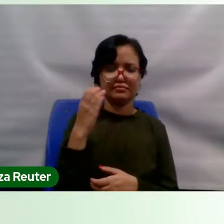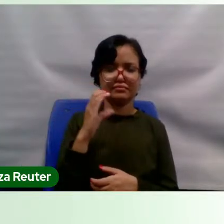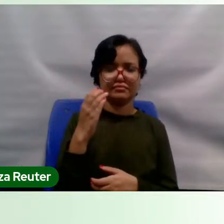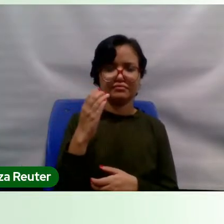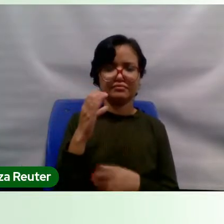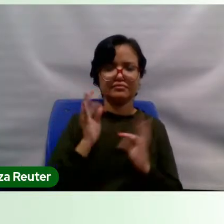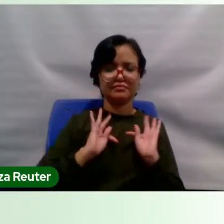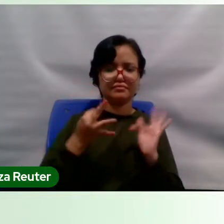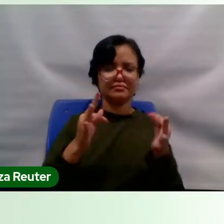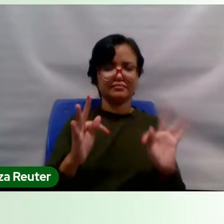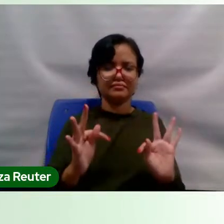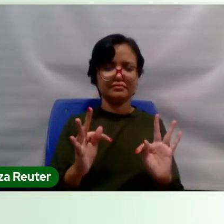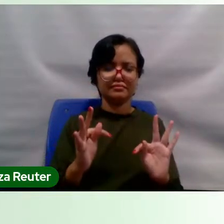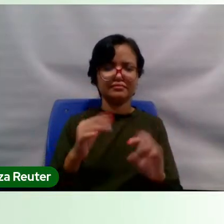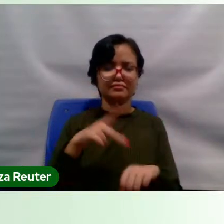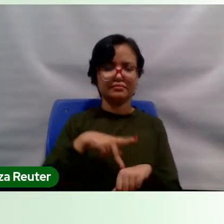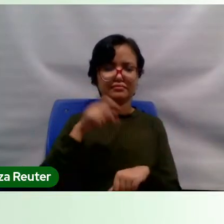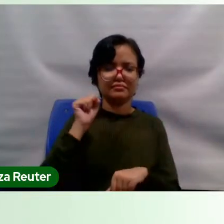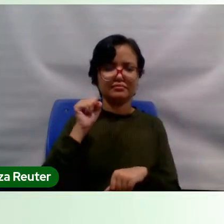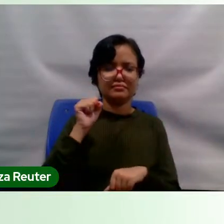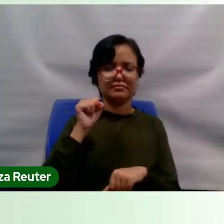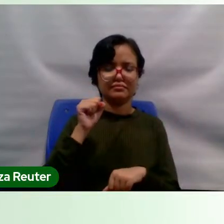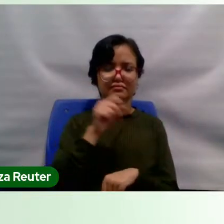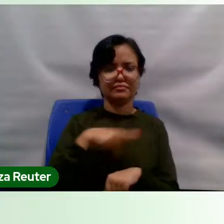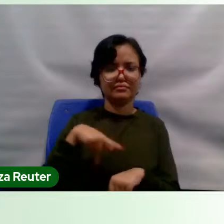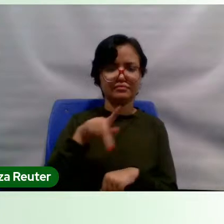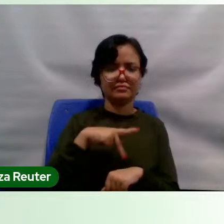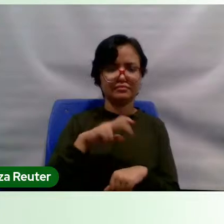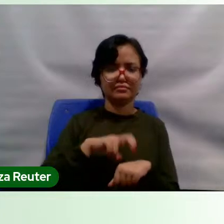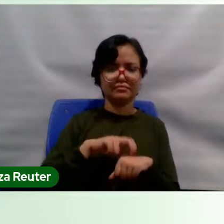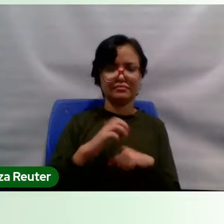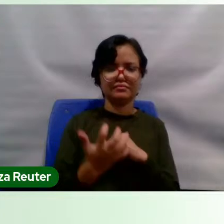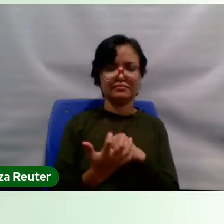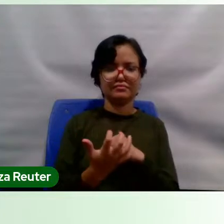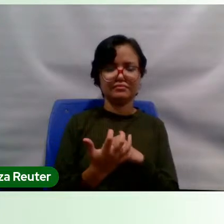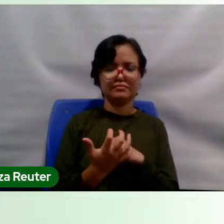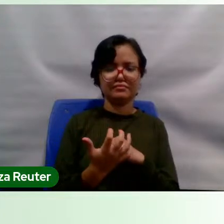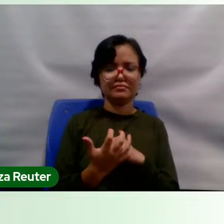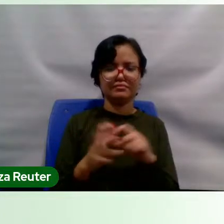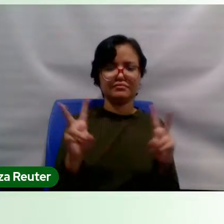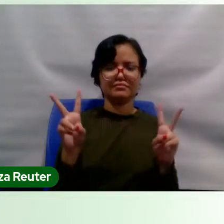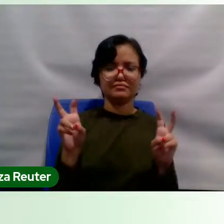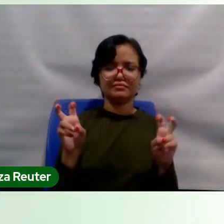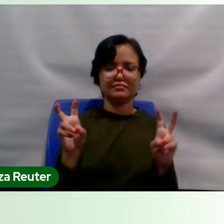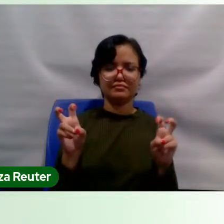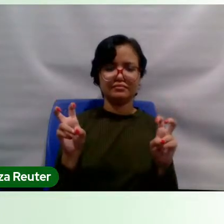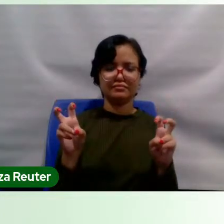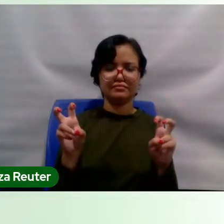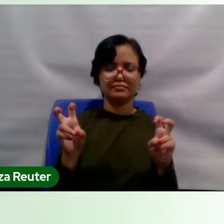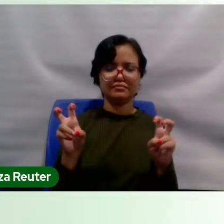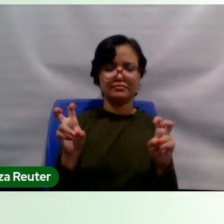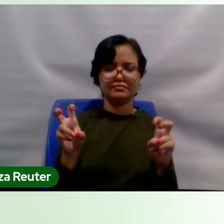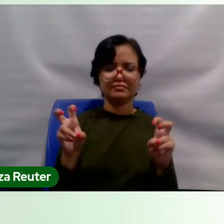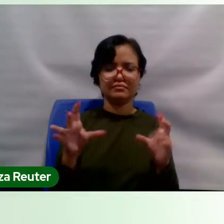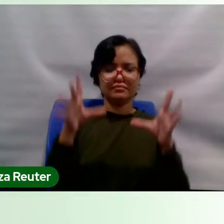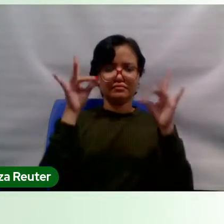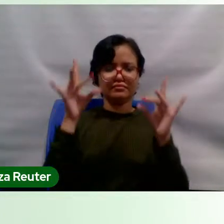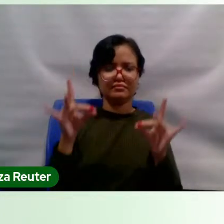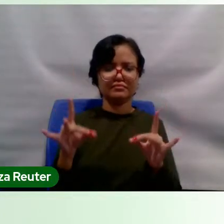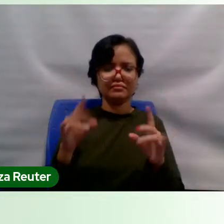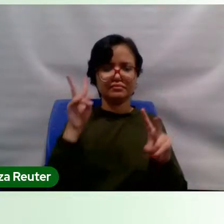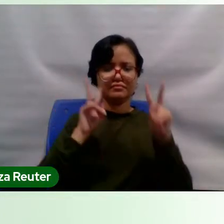e da pós-graduação em um país pandêmico é um título que já define um olhar,